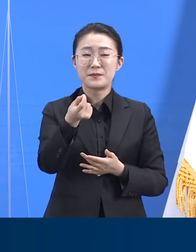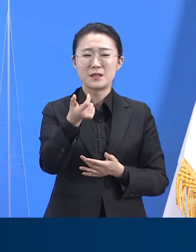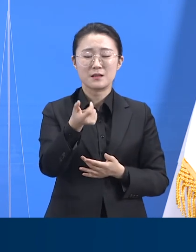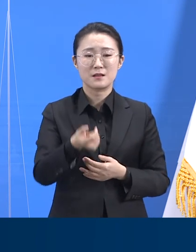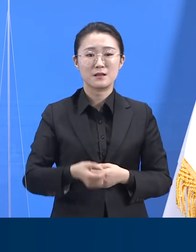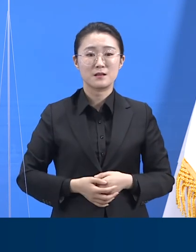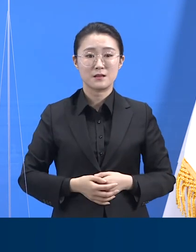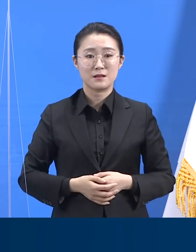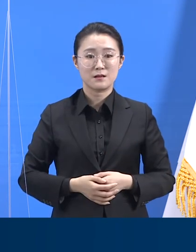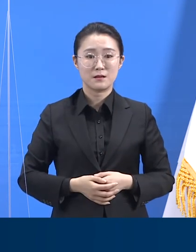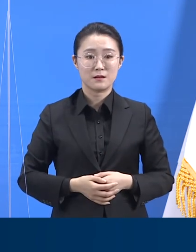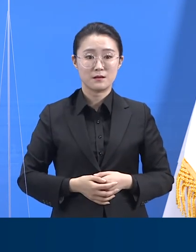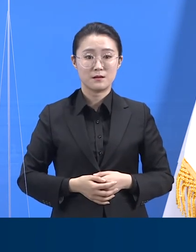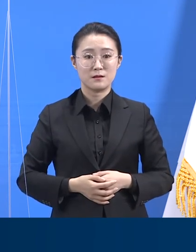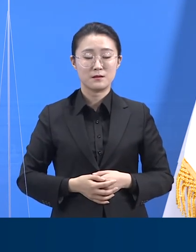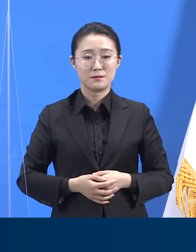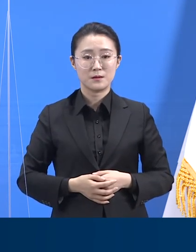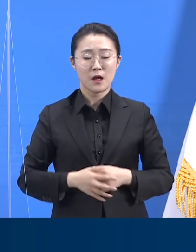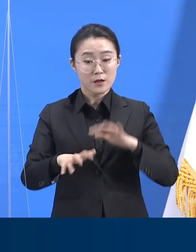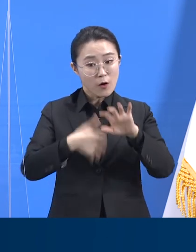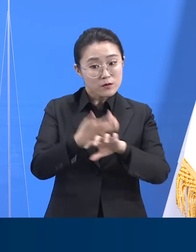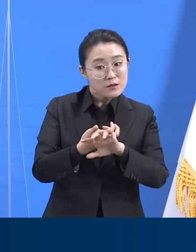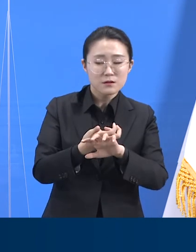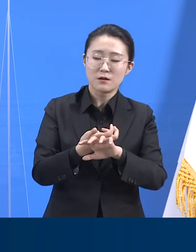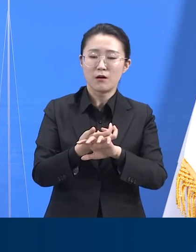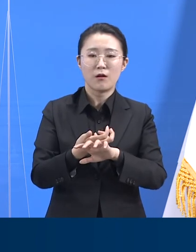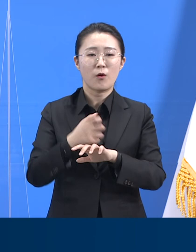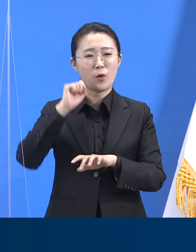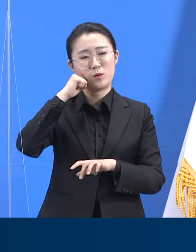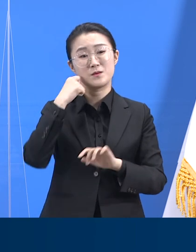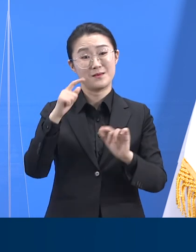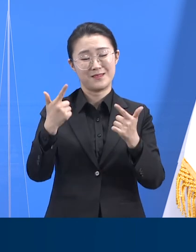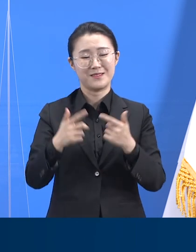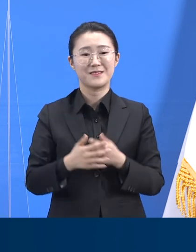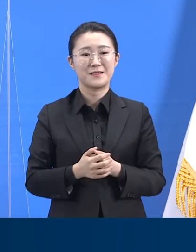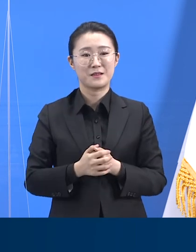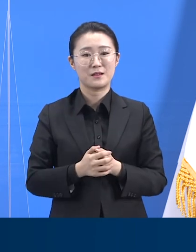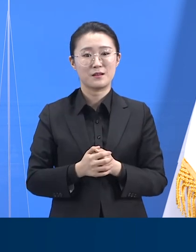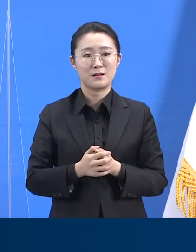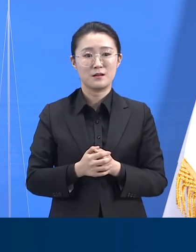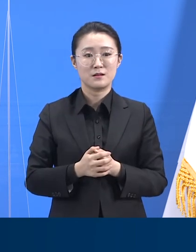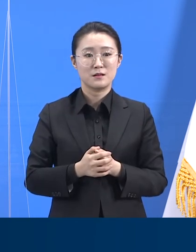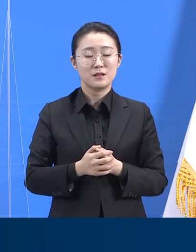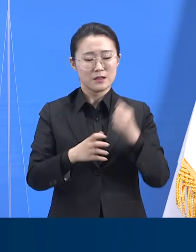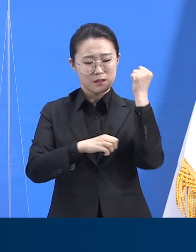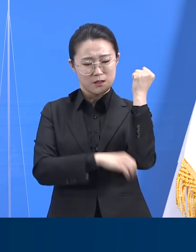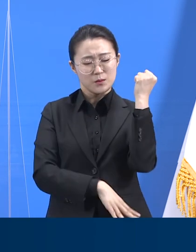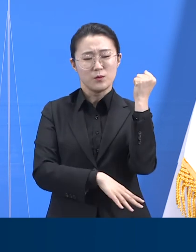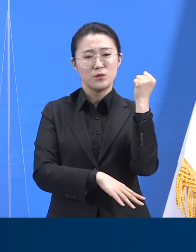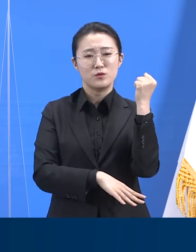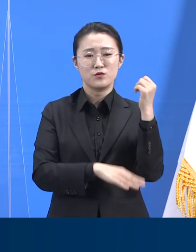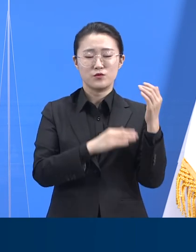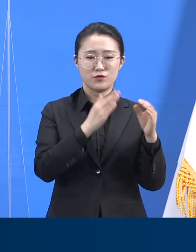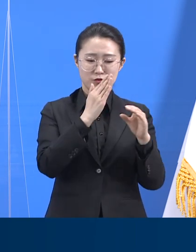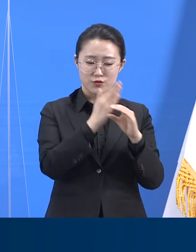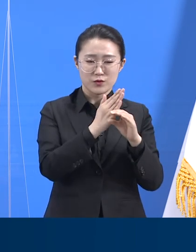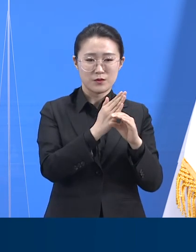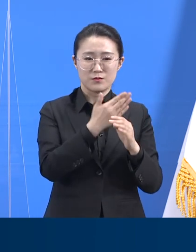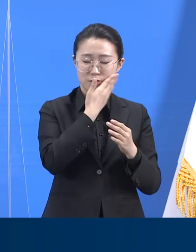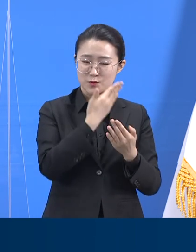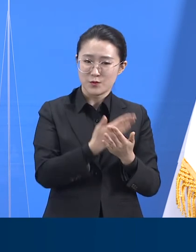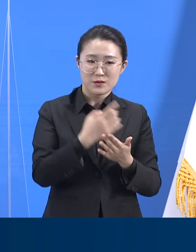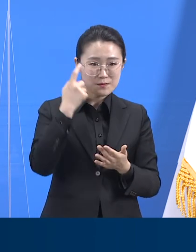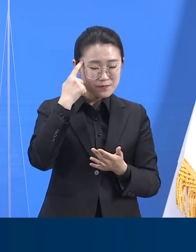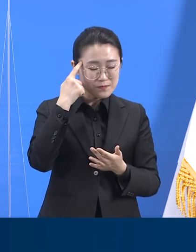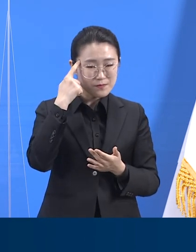혁신은 우리 가까이에 있습니다. 어려운 일일수록 기본에 충실한 자세로 되돌아가야 합니다. 너무 어렵게 생각하지